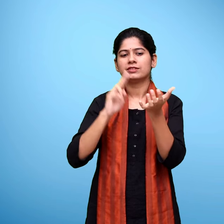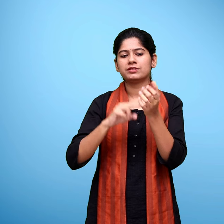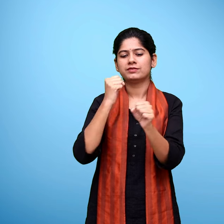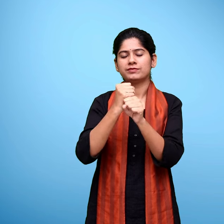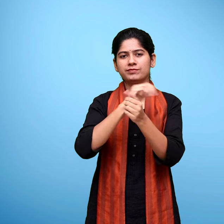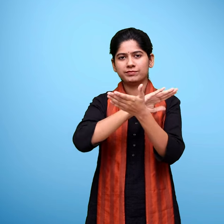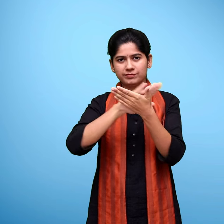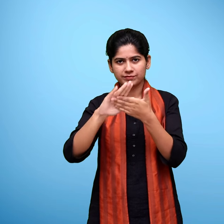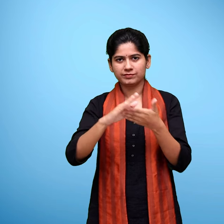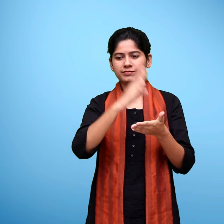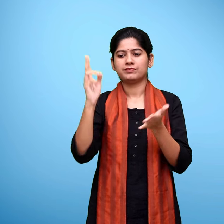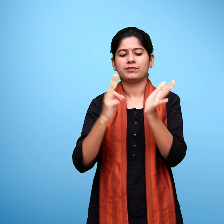पीजी टी हिंदी